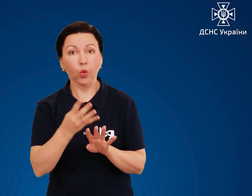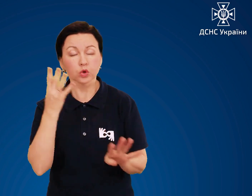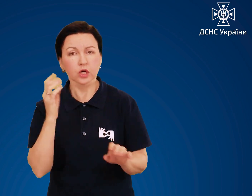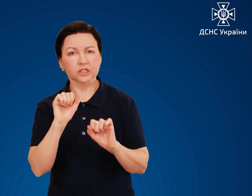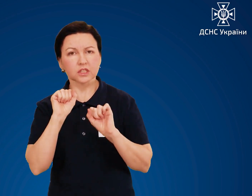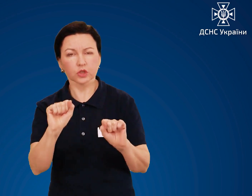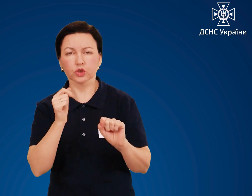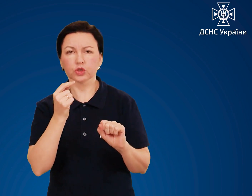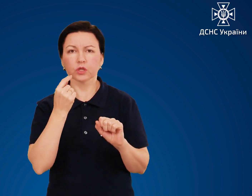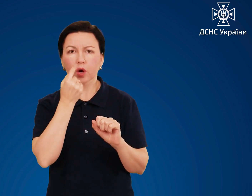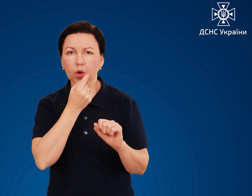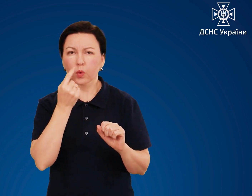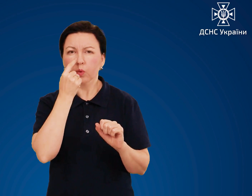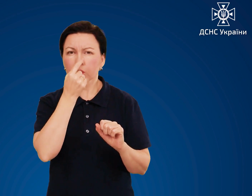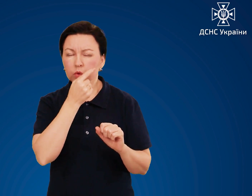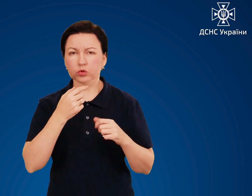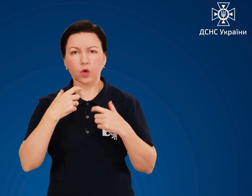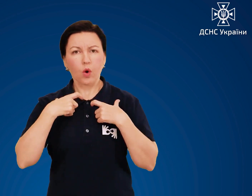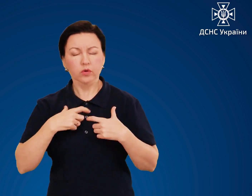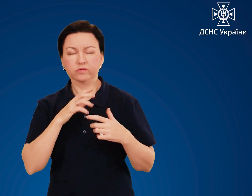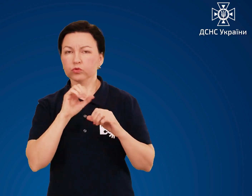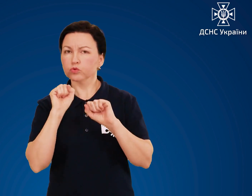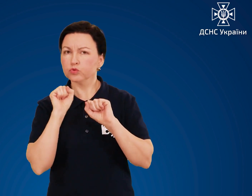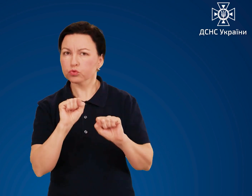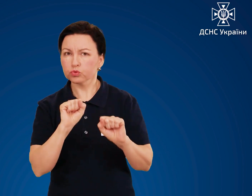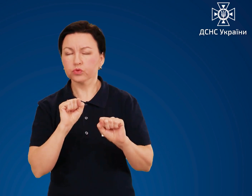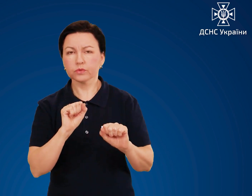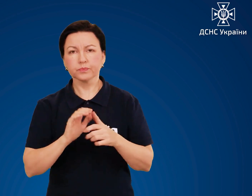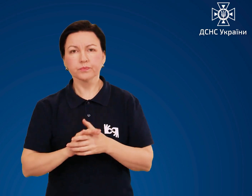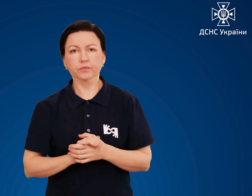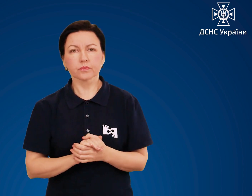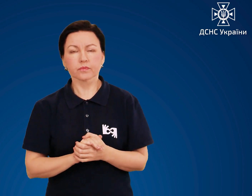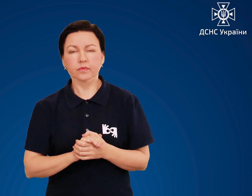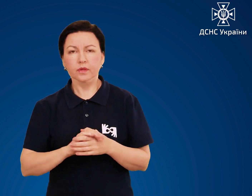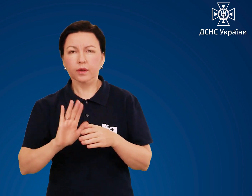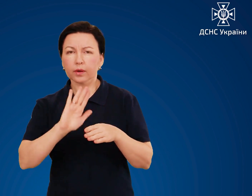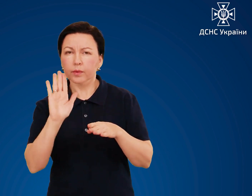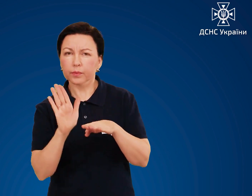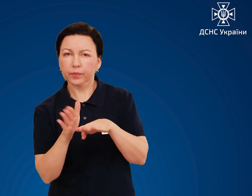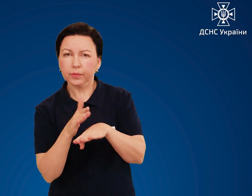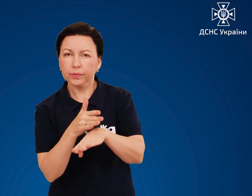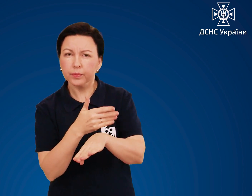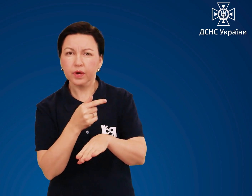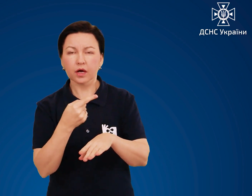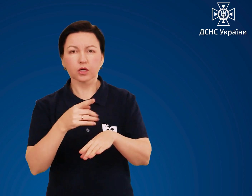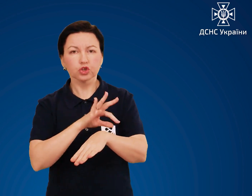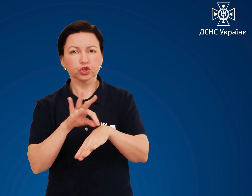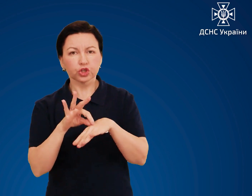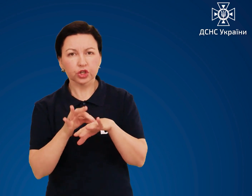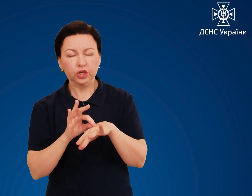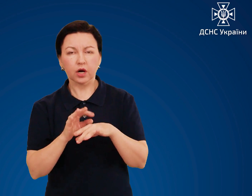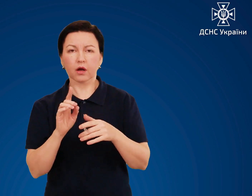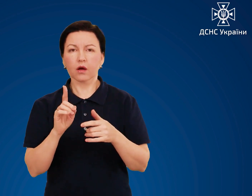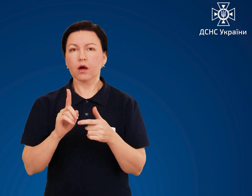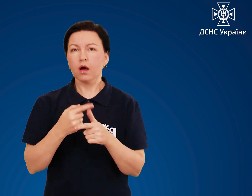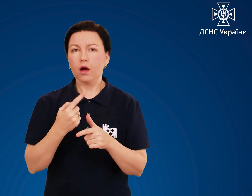органів дихання, Видалені та знезаражені стійких НХР на шкіри, слизових